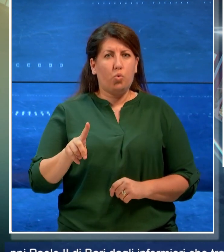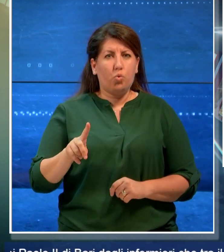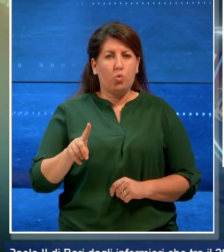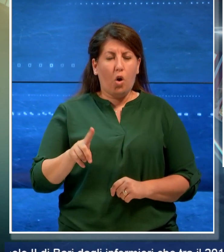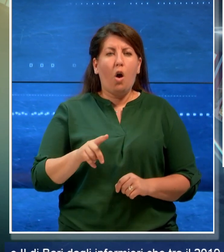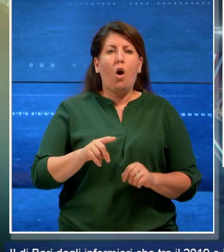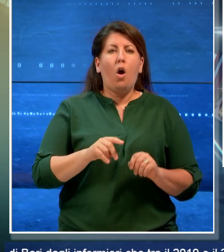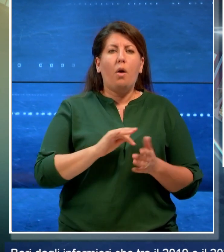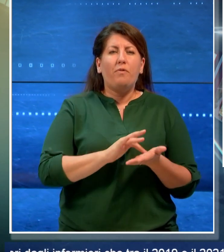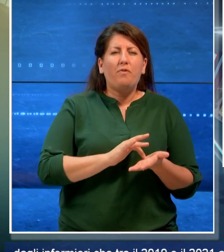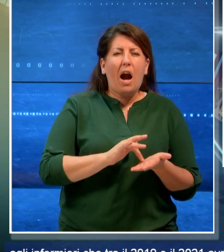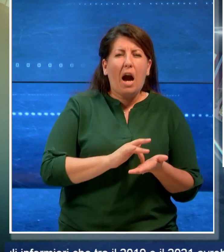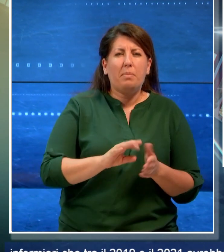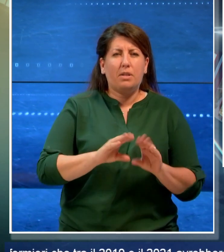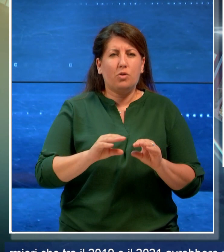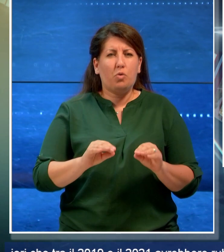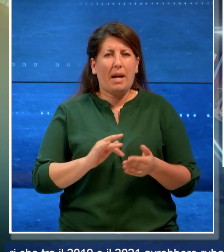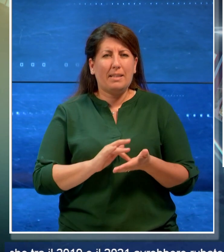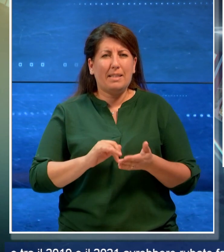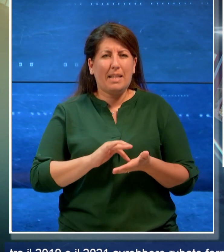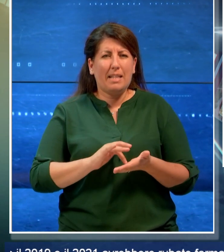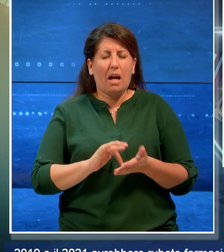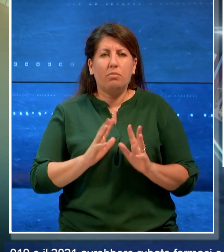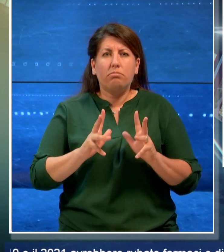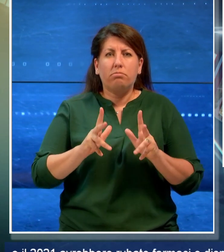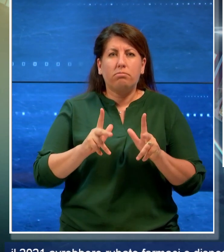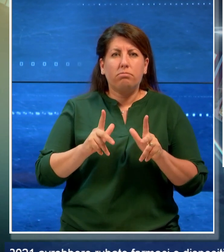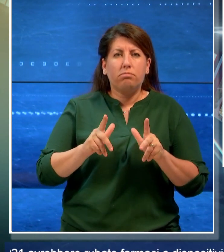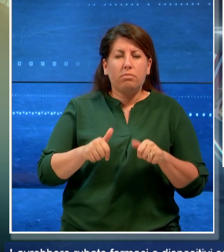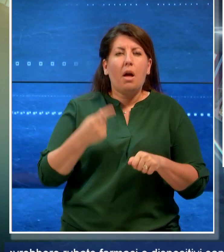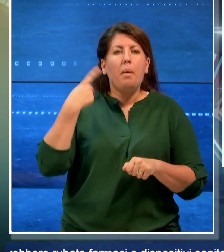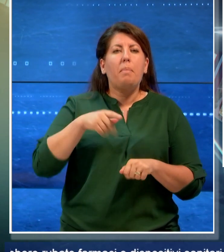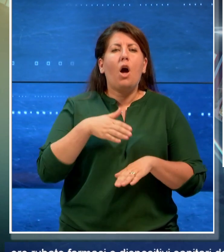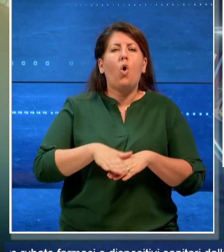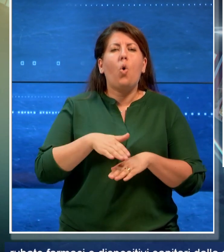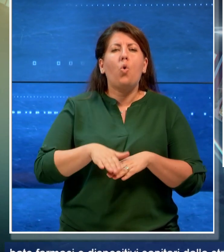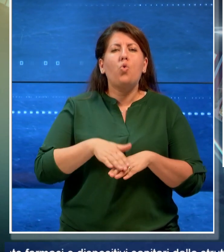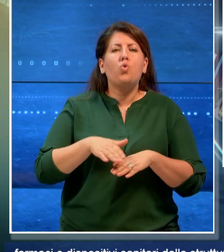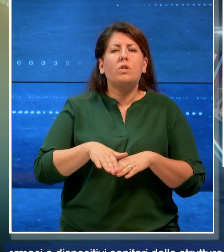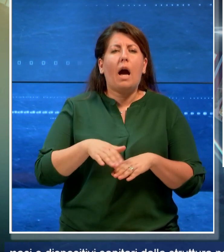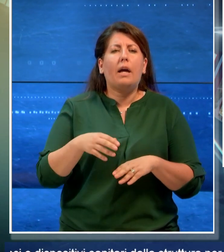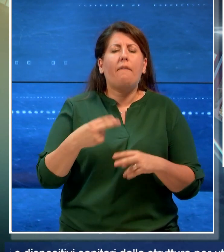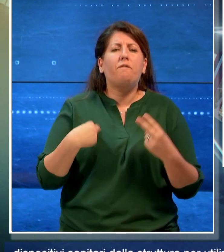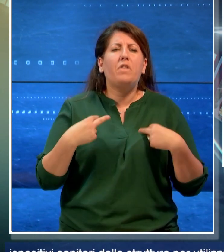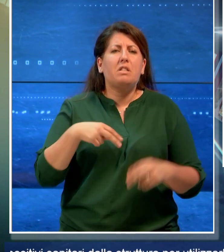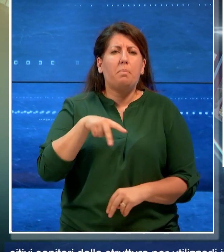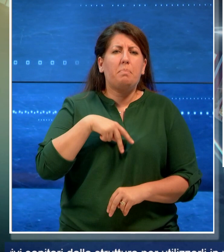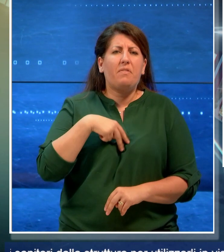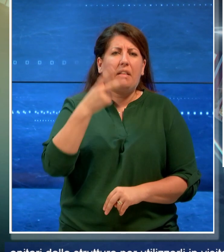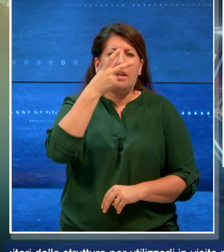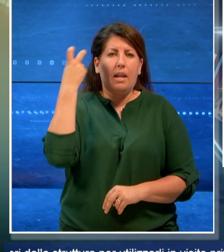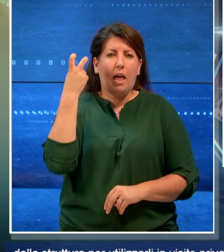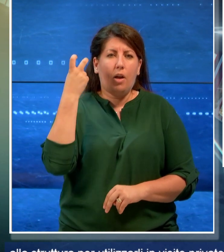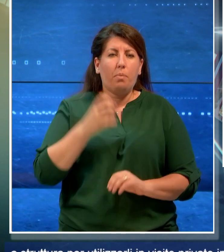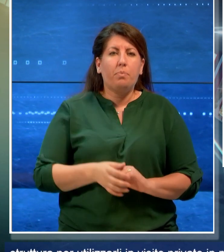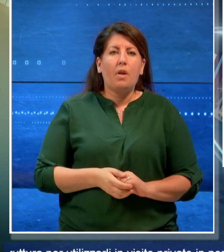farmaci e dispositivi sanitari dalla struttura per utilizzarli in visite private in nero. Il